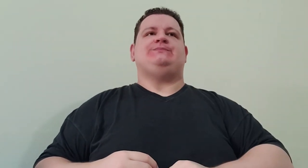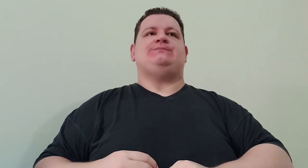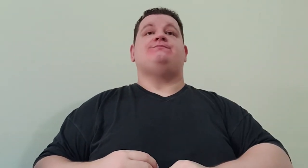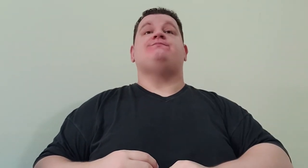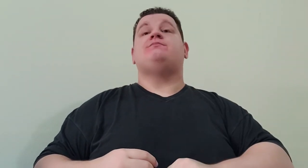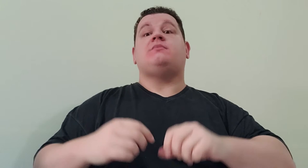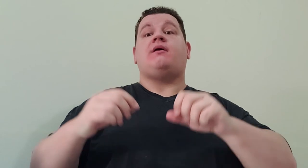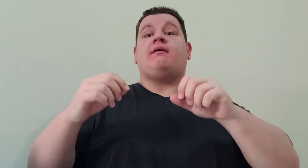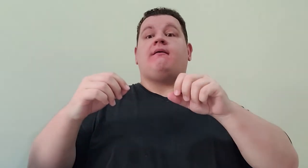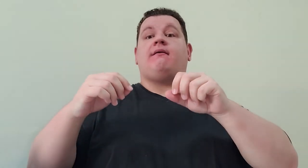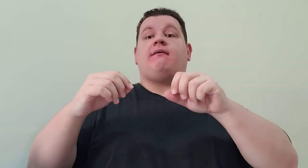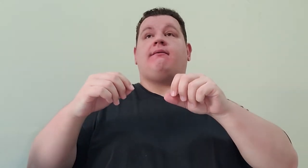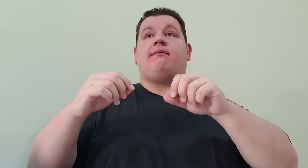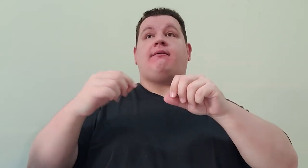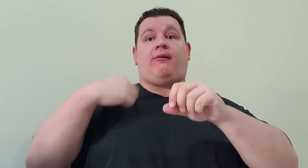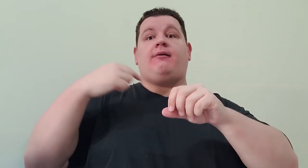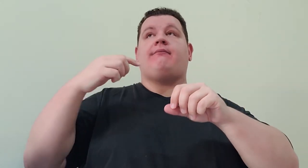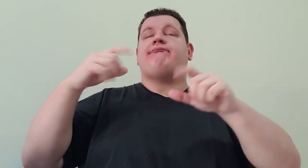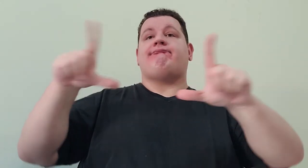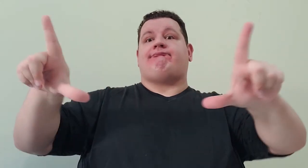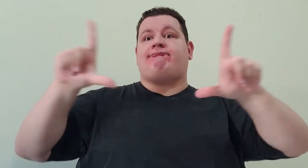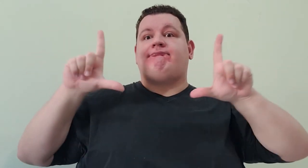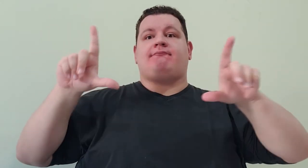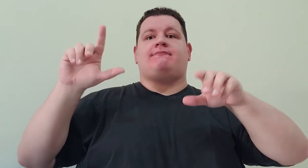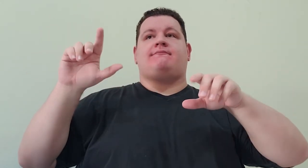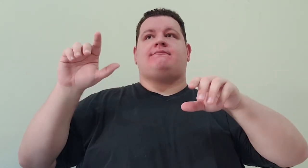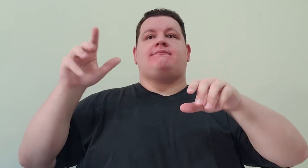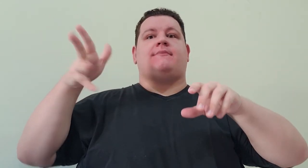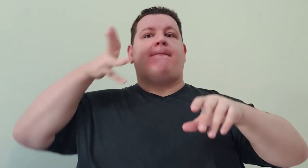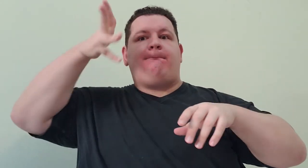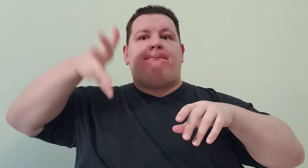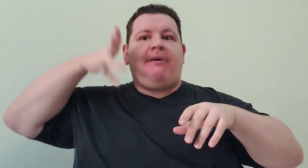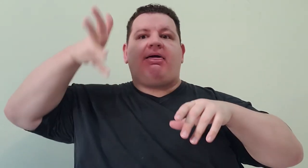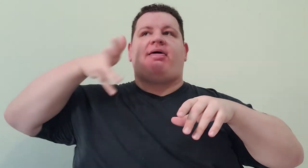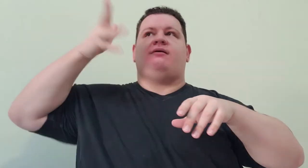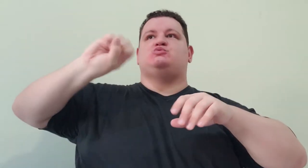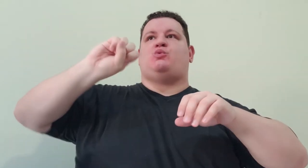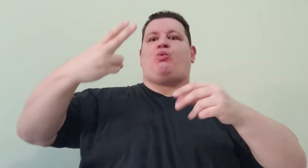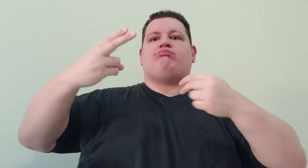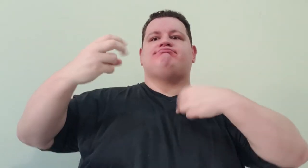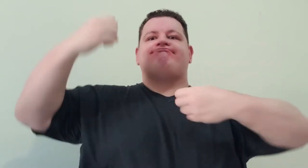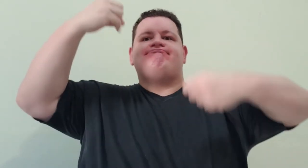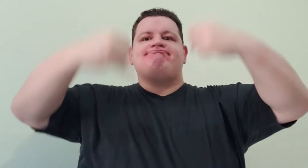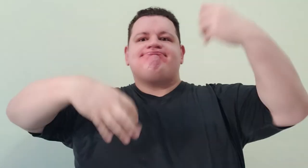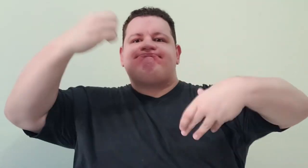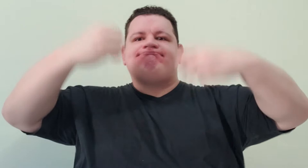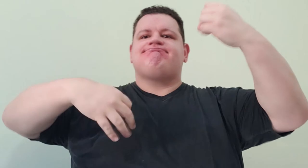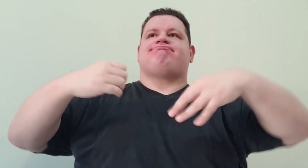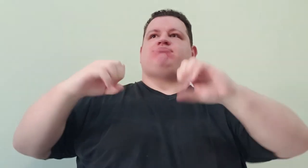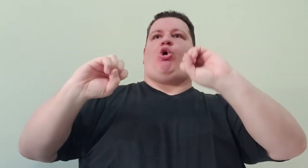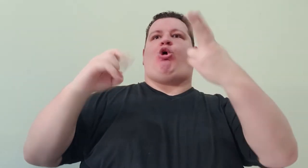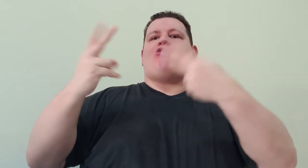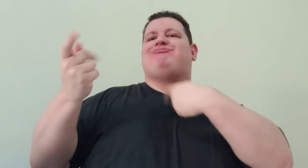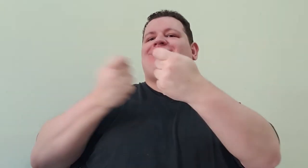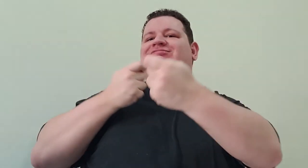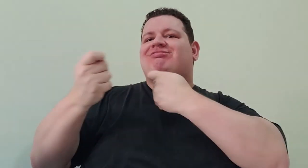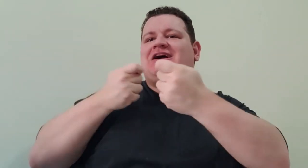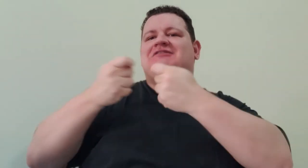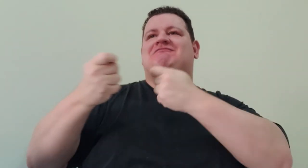no caso de uma palestra de uma explicação mais densa ou uma entrevista e coisas parecidas nesses casos